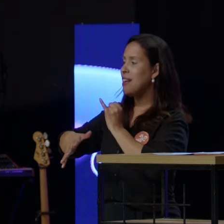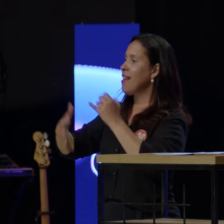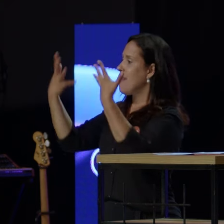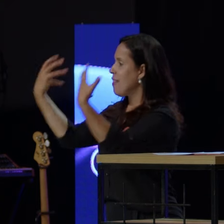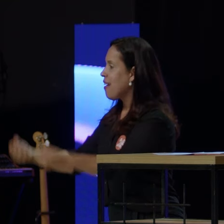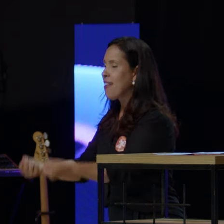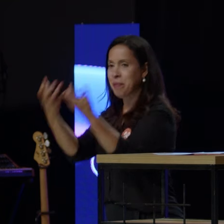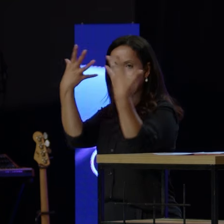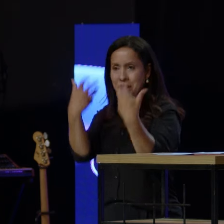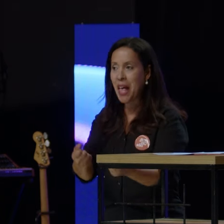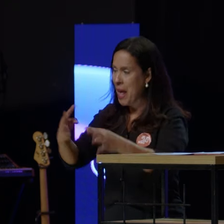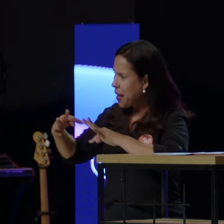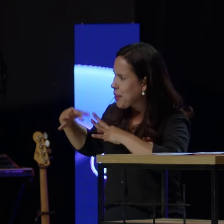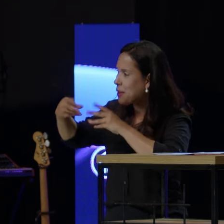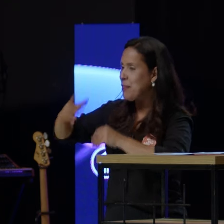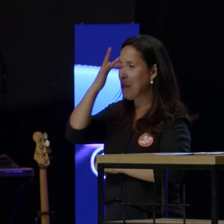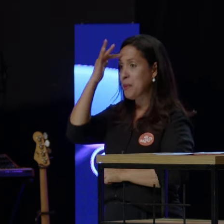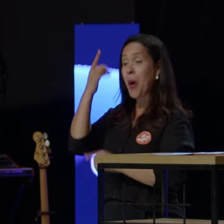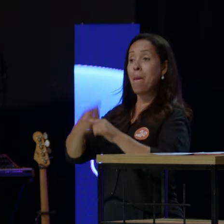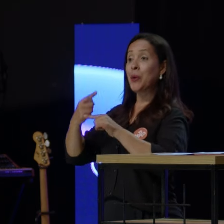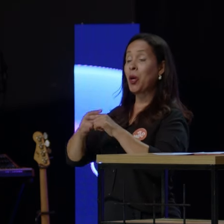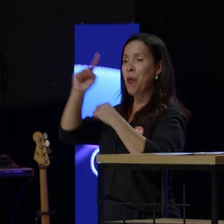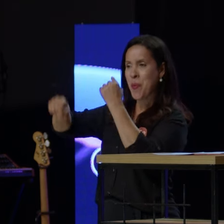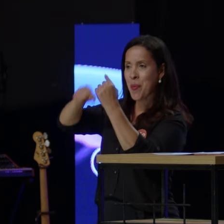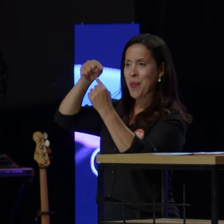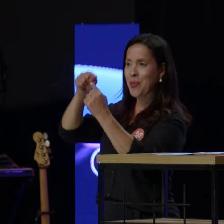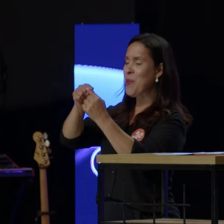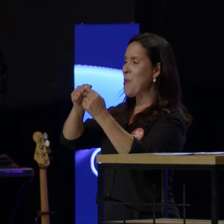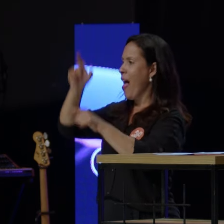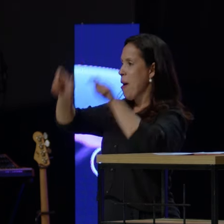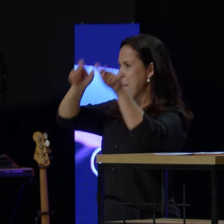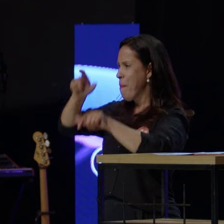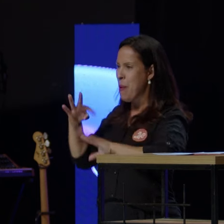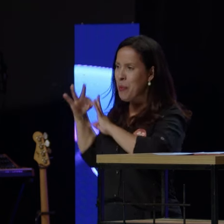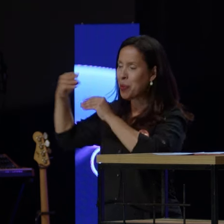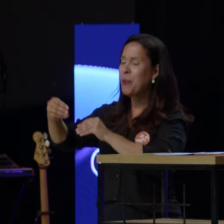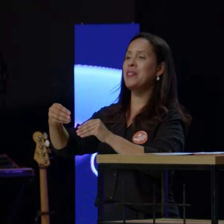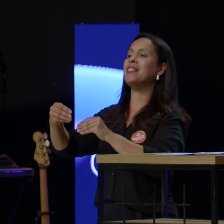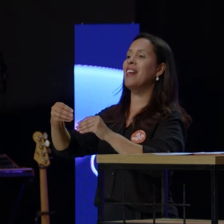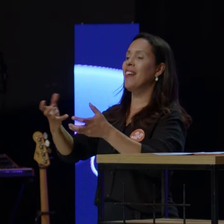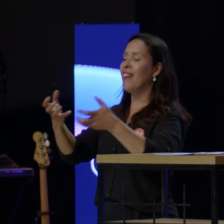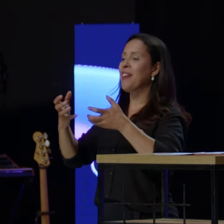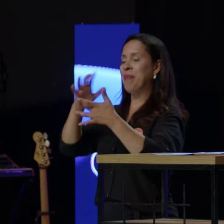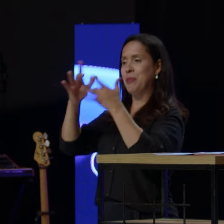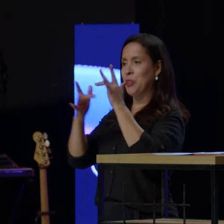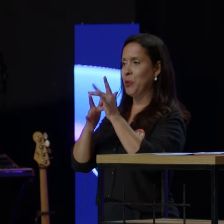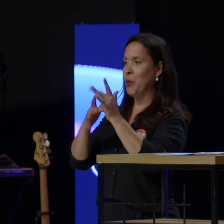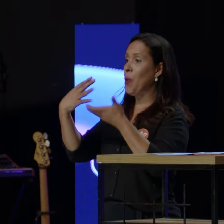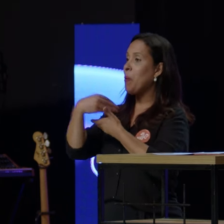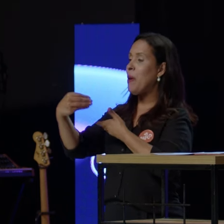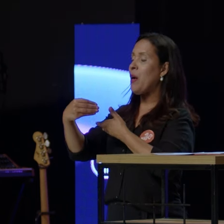de contas, a nossa visão é ganhar todas as pessoas para Jesus. Amém? Então, vamos dizer junto comigo? Inclusão?